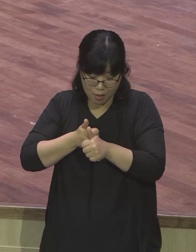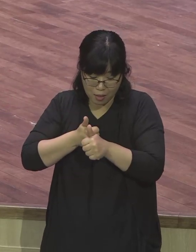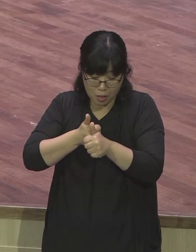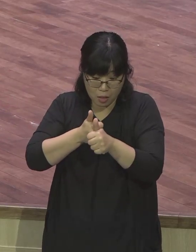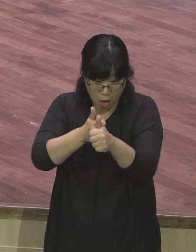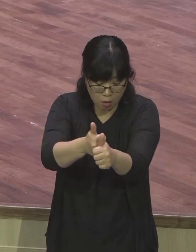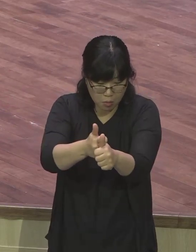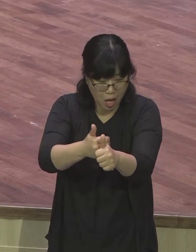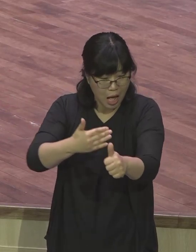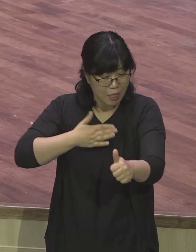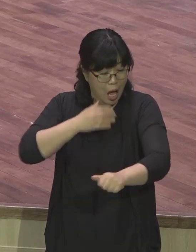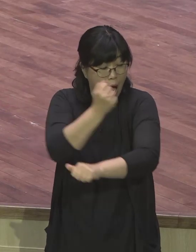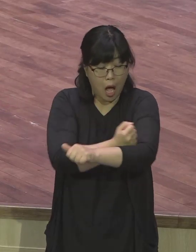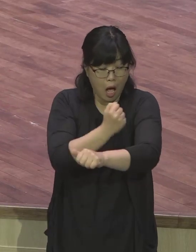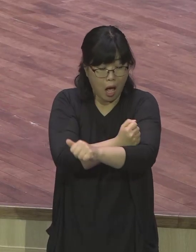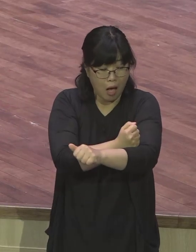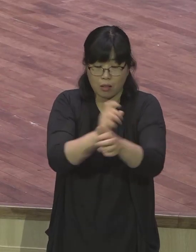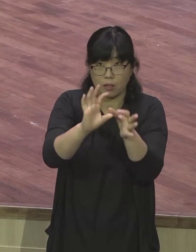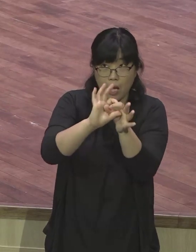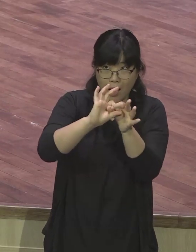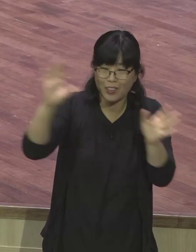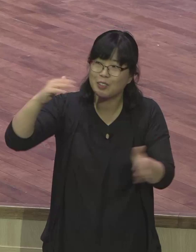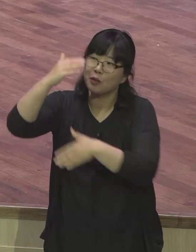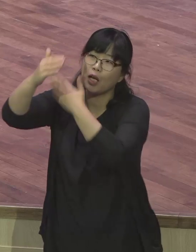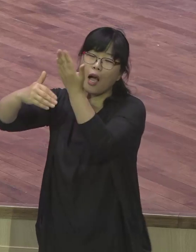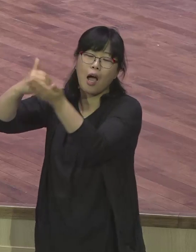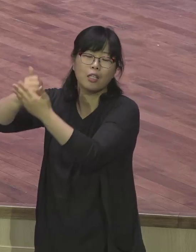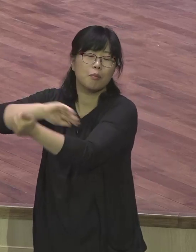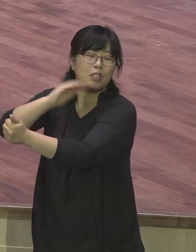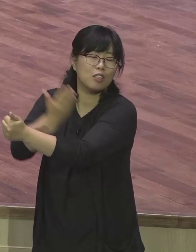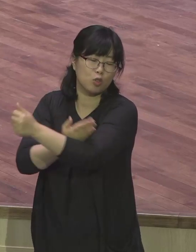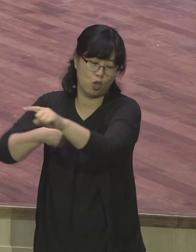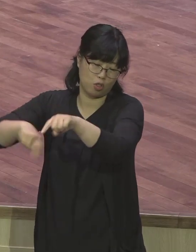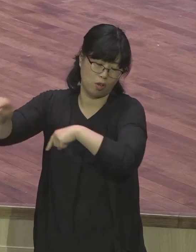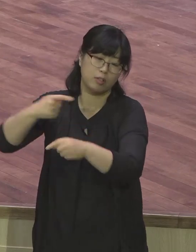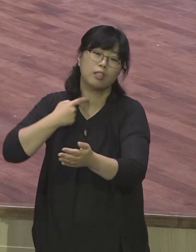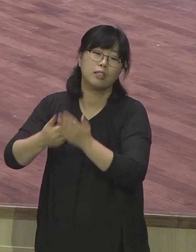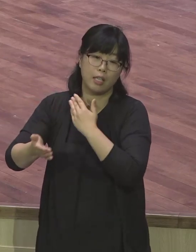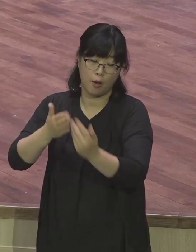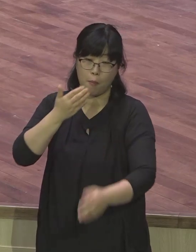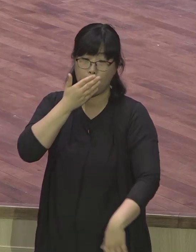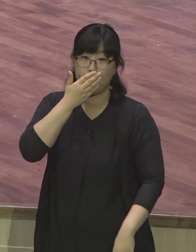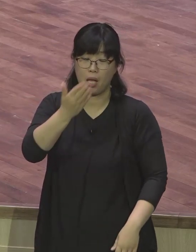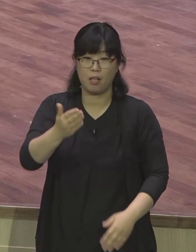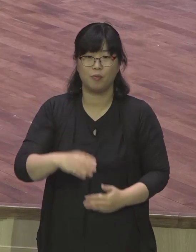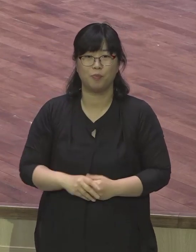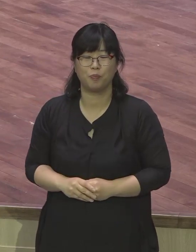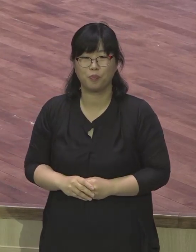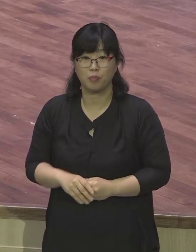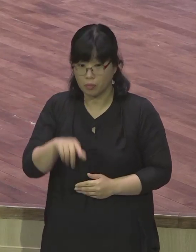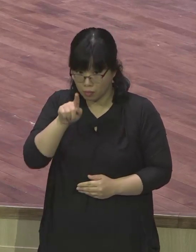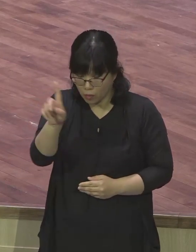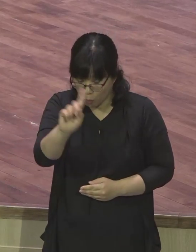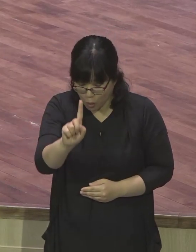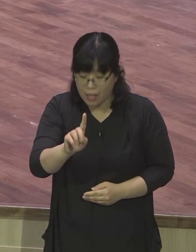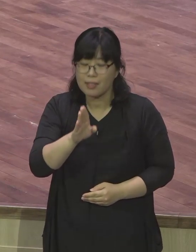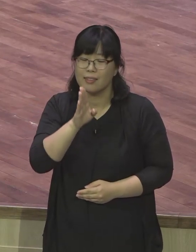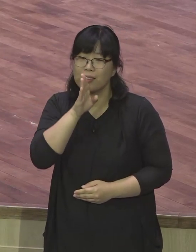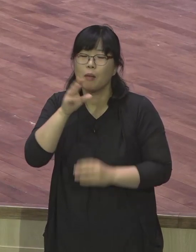역사하신 것을 체험할 수 있기 때문인 것입니다 이것이 참 선지자 대신 그리스로를 누리는 것입니다 그리고 참